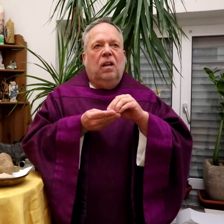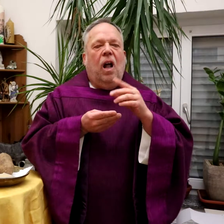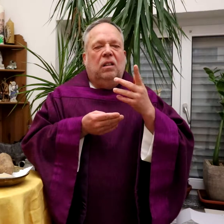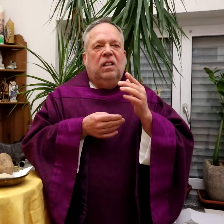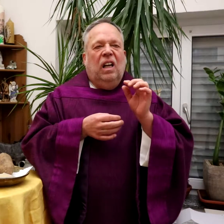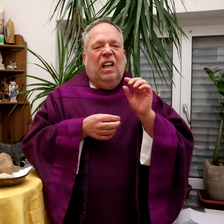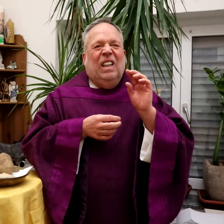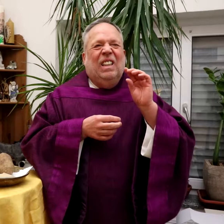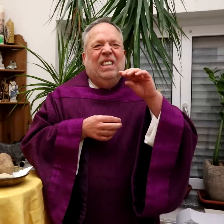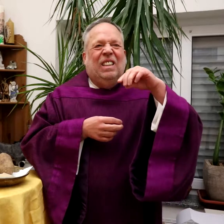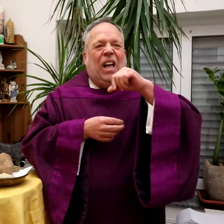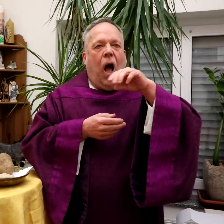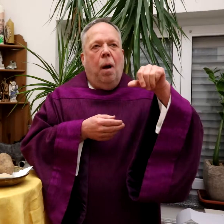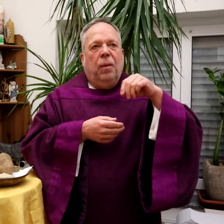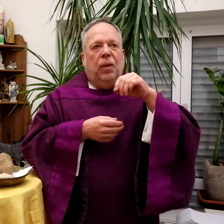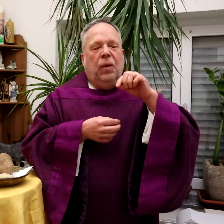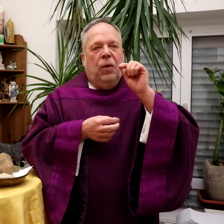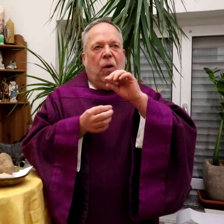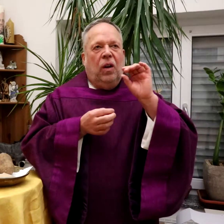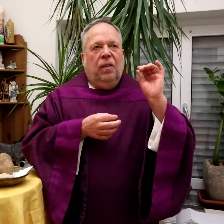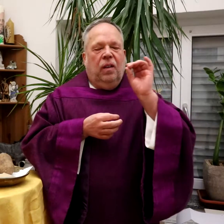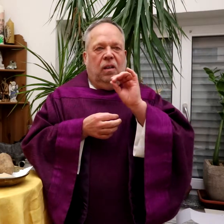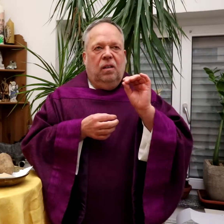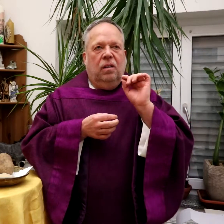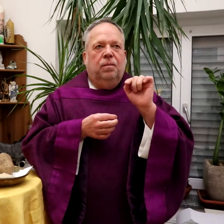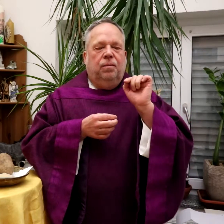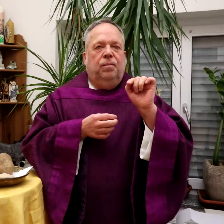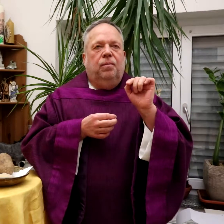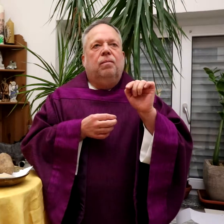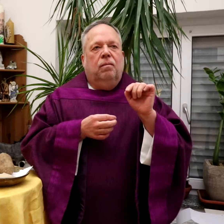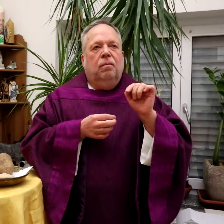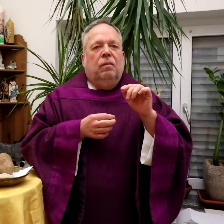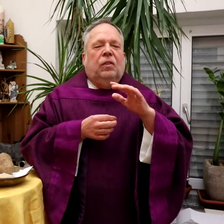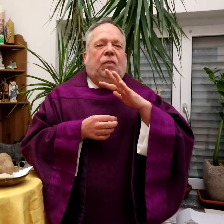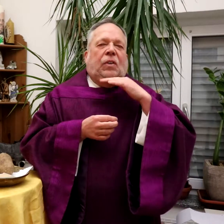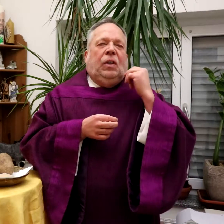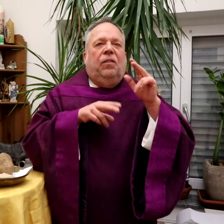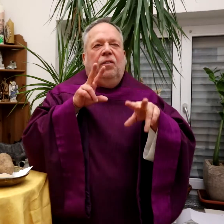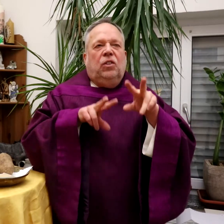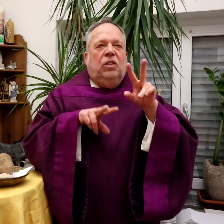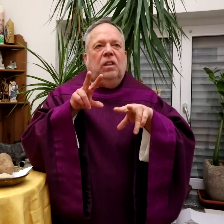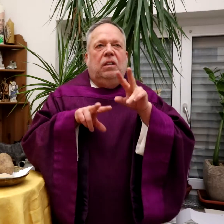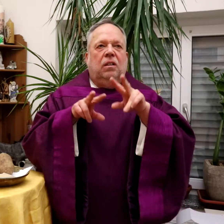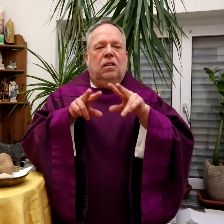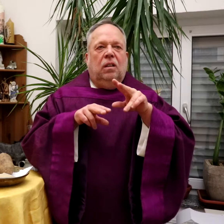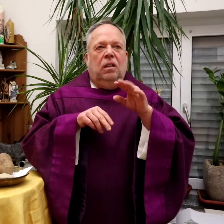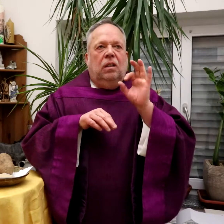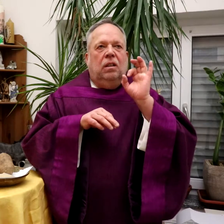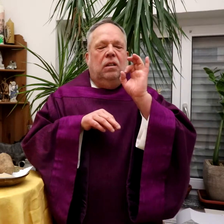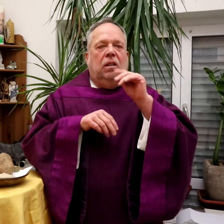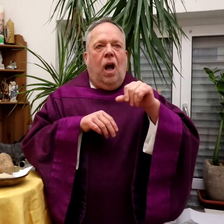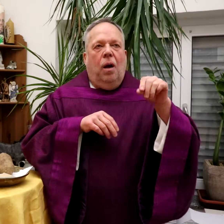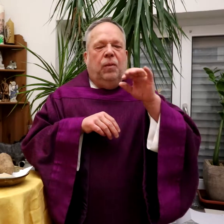Es gibt so viele kleine Samenkörner, ganz winzige, so viele verschiedene,